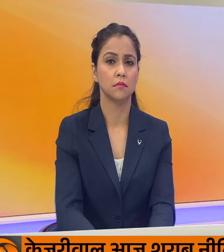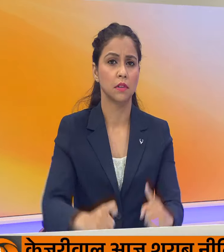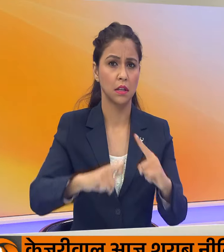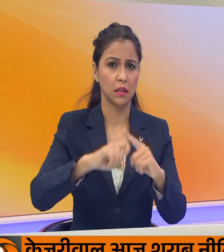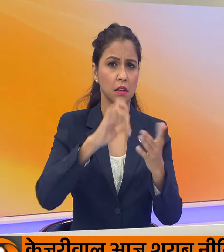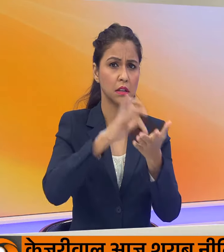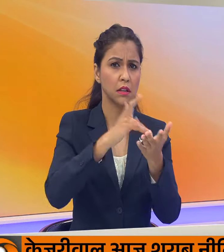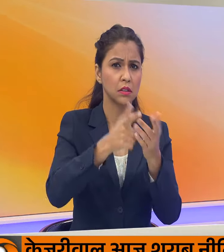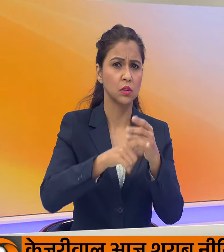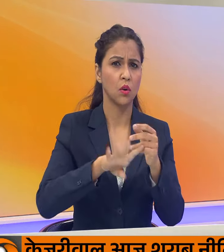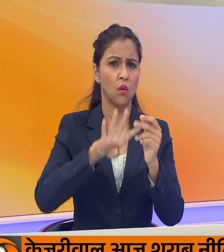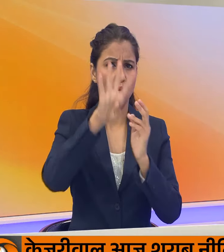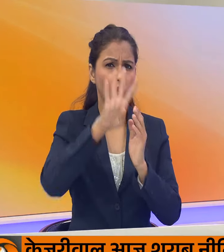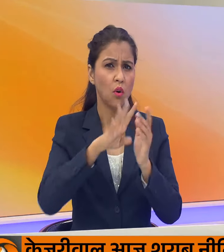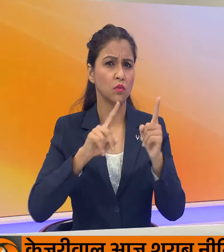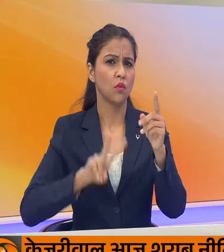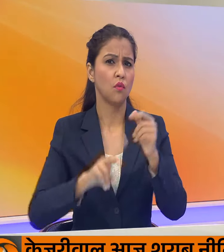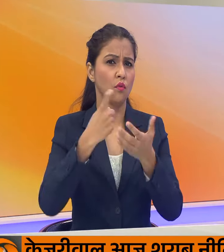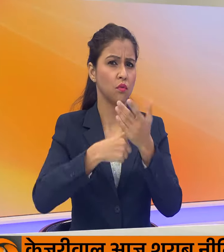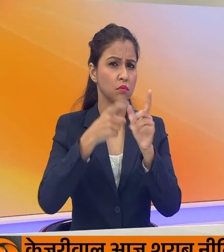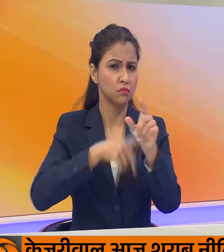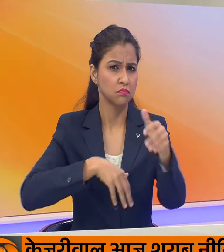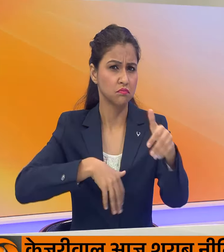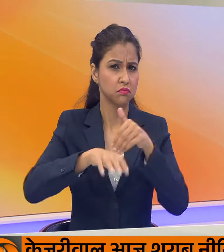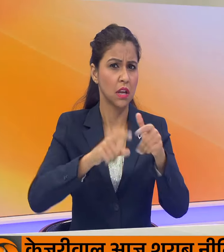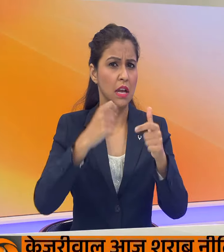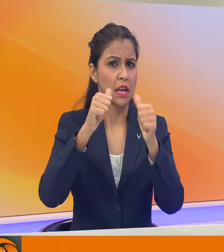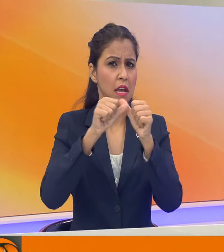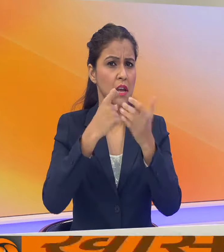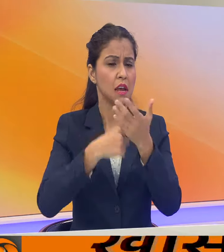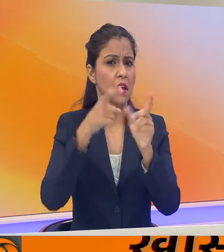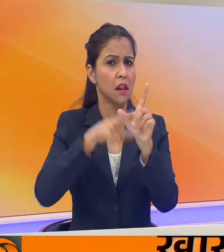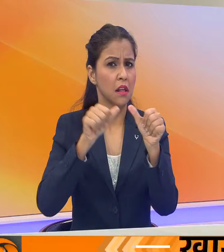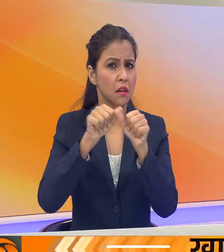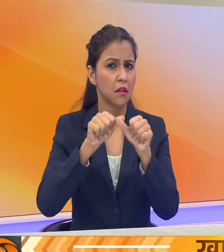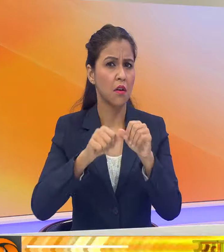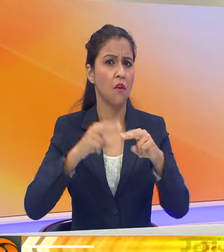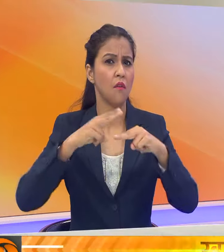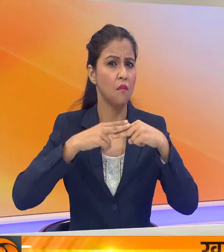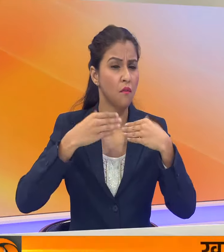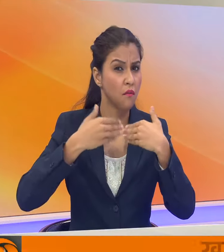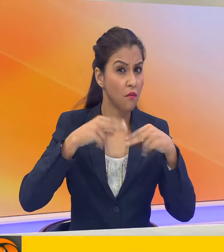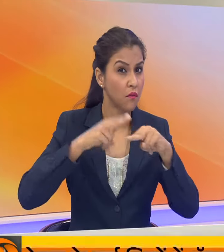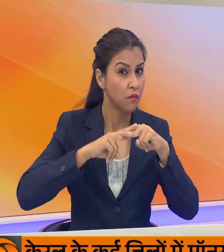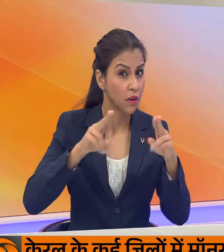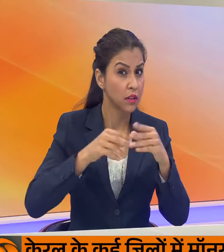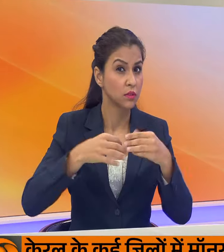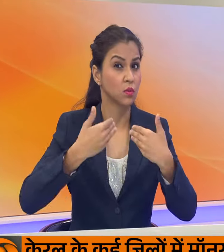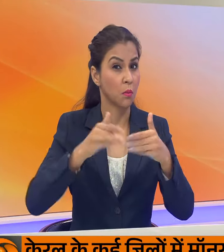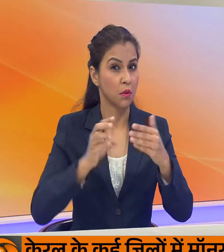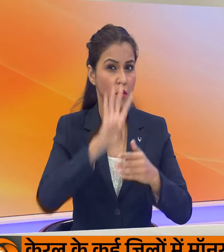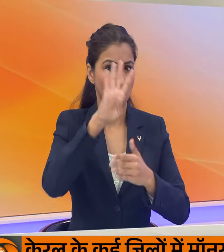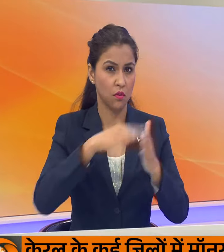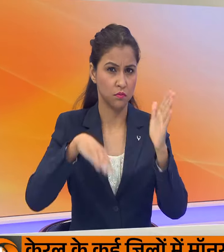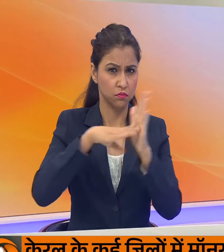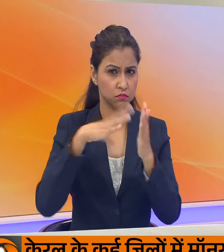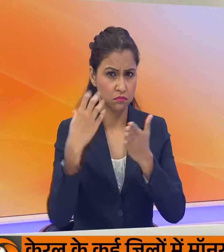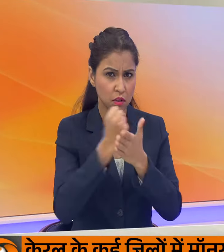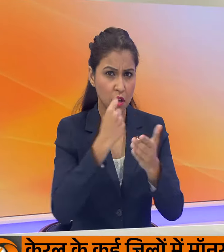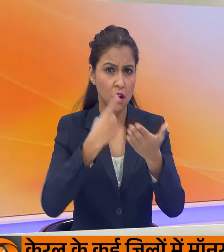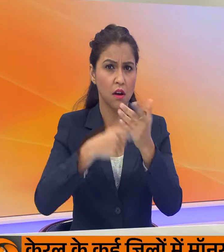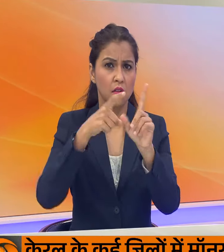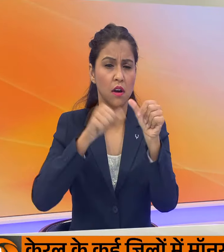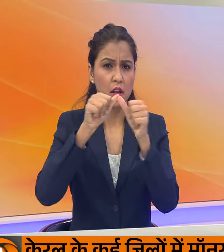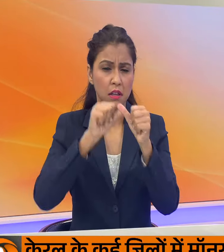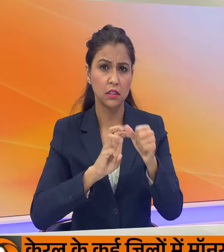कजाकसταν की चौथी वर्यता प्राप तक खिलाडी अलेना राईब आकिना ने फ्रेंच ओपन के चौथे दोर में जगा बना ली है राईब आकिना